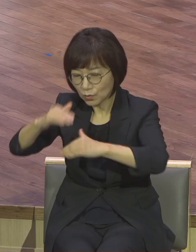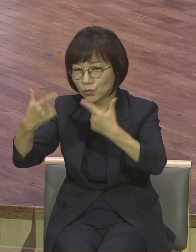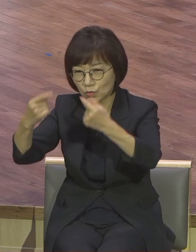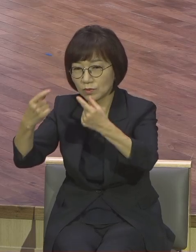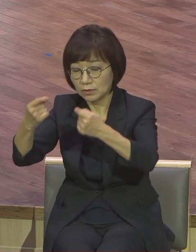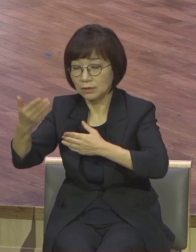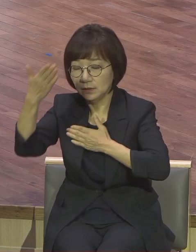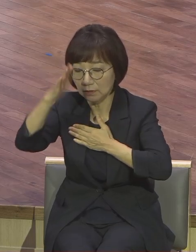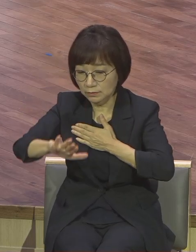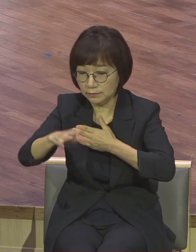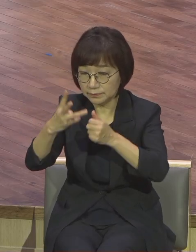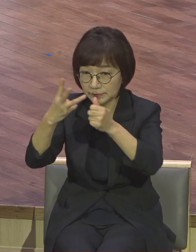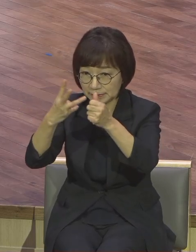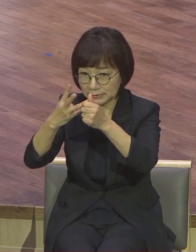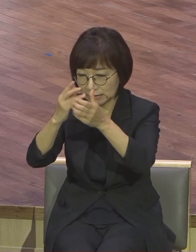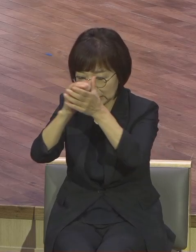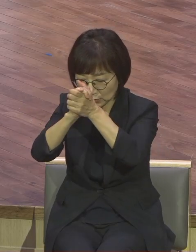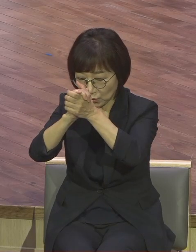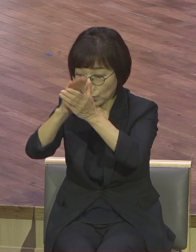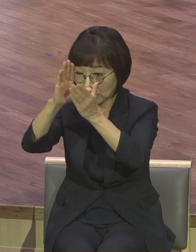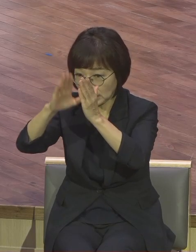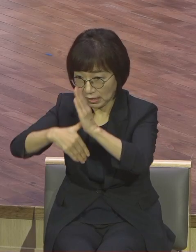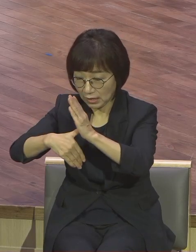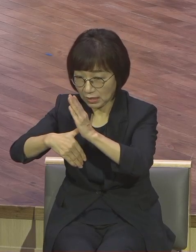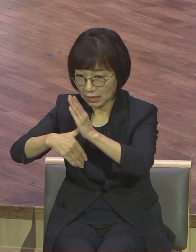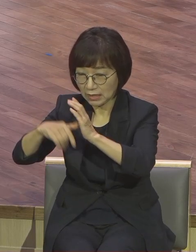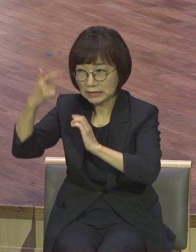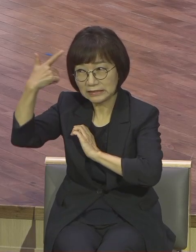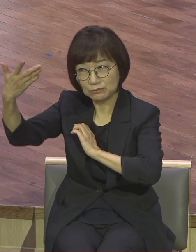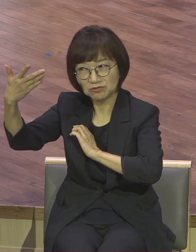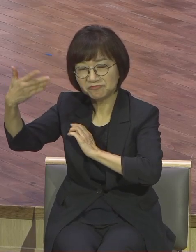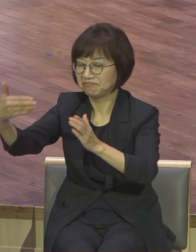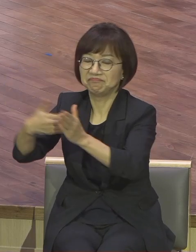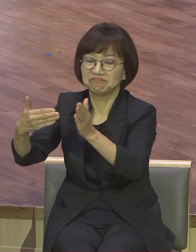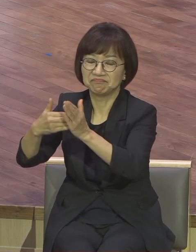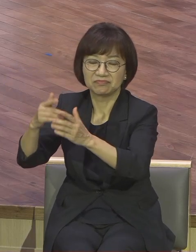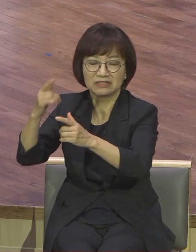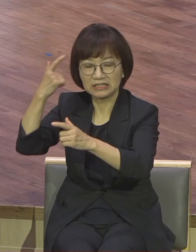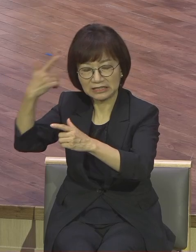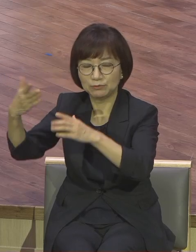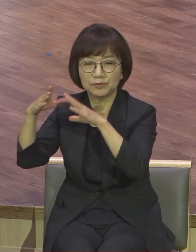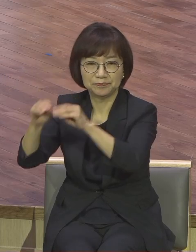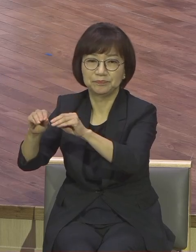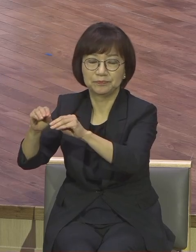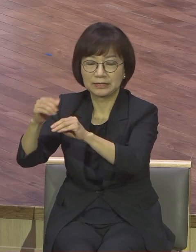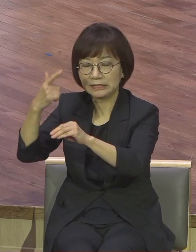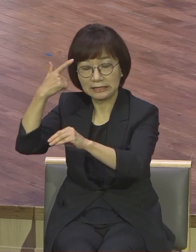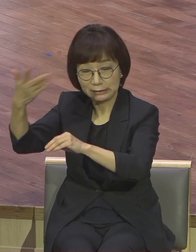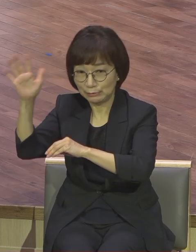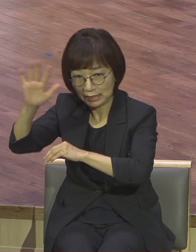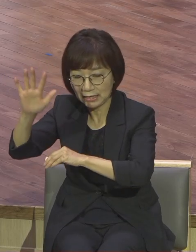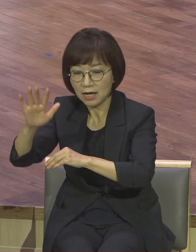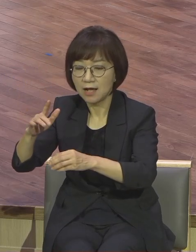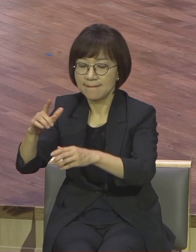기도의 자리에 나가는 후에는 더 이상 이런 질문을 하나님께 하지 않았어요 그리고 담대히